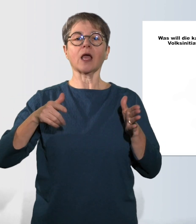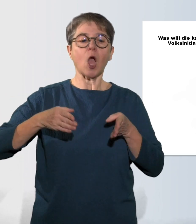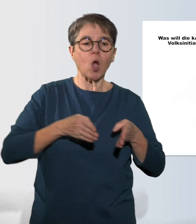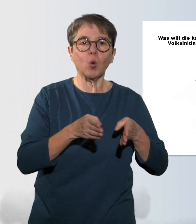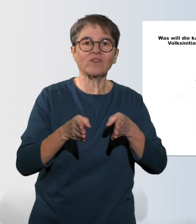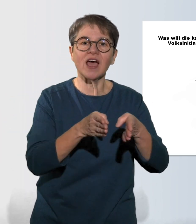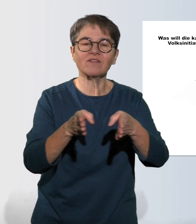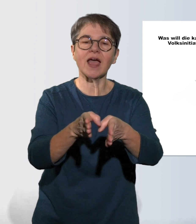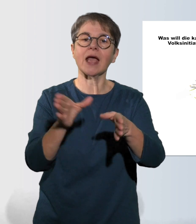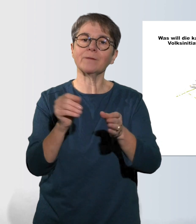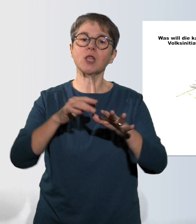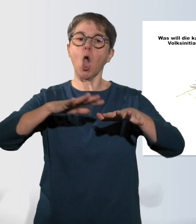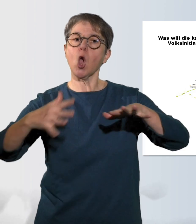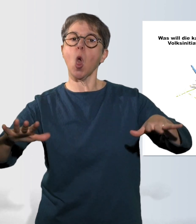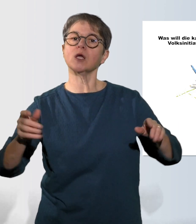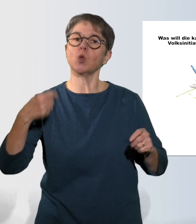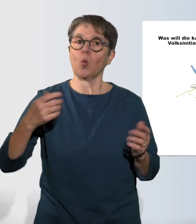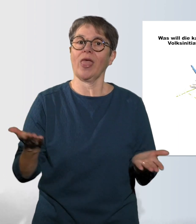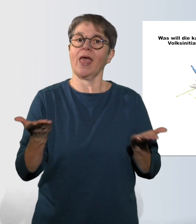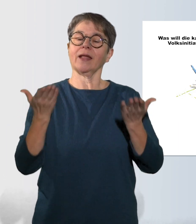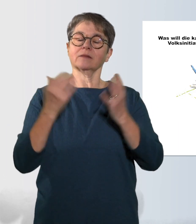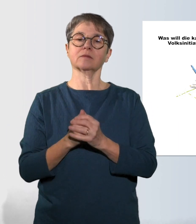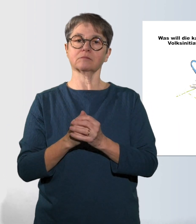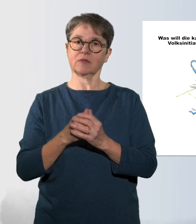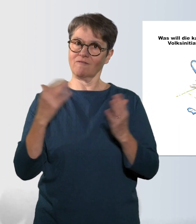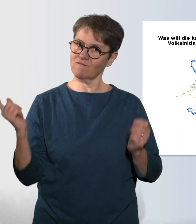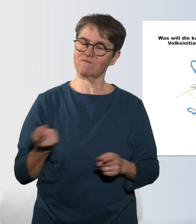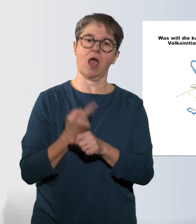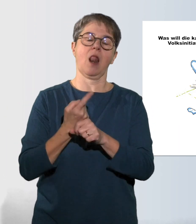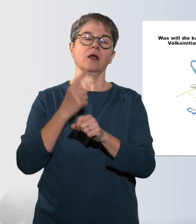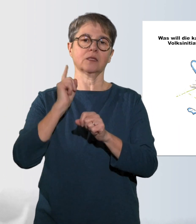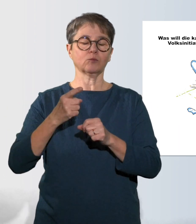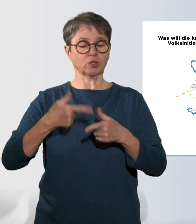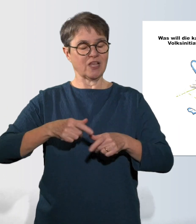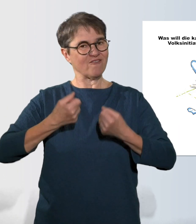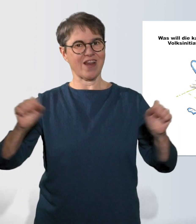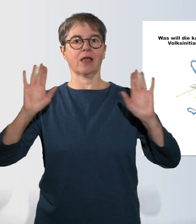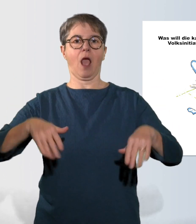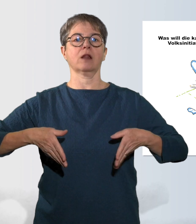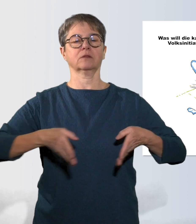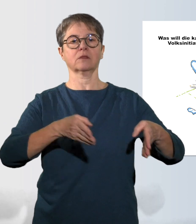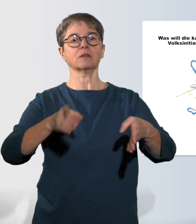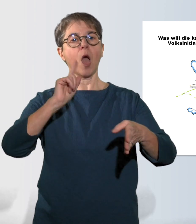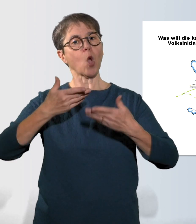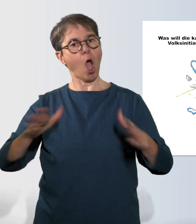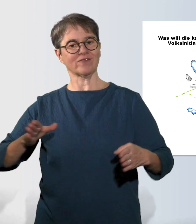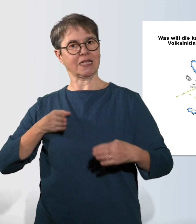verlangt, dass See- und Flussufer freigehalten und der öffentliche Zugang sowie die Begehung erleichtert werden.